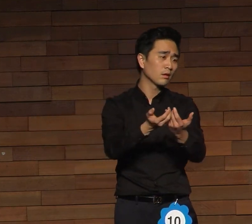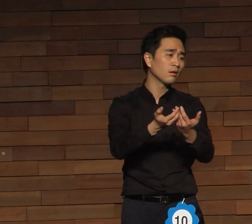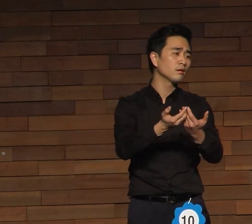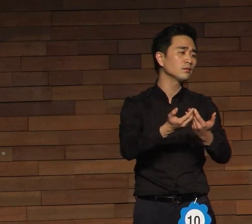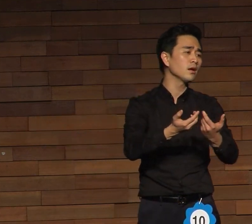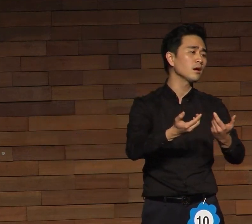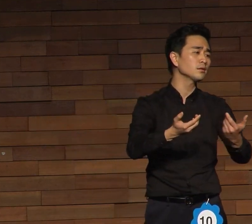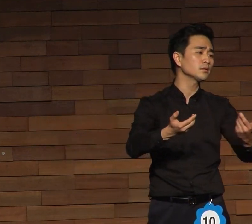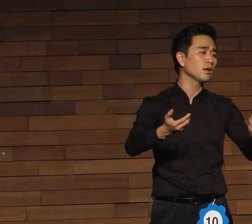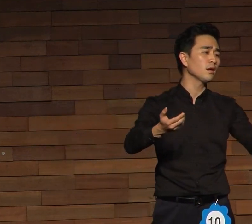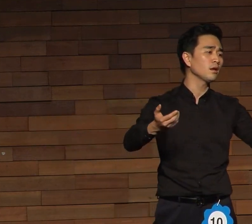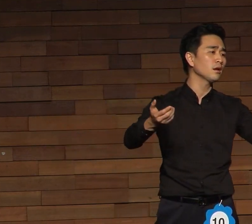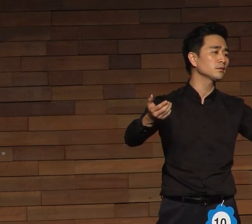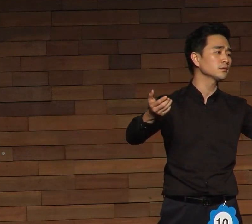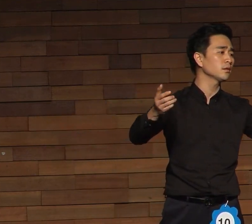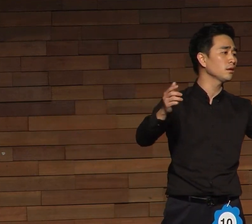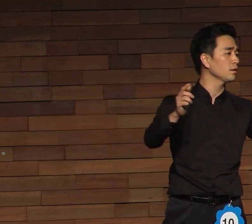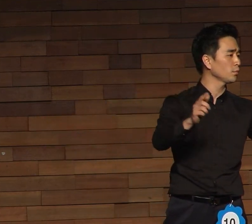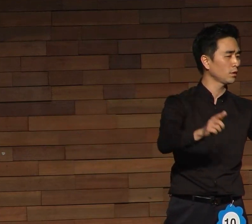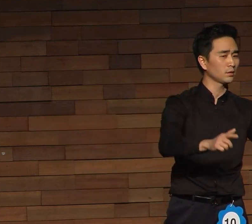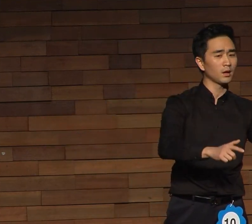떠나지 않습니다